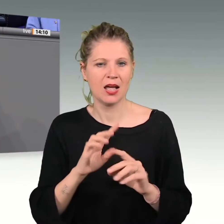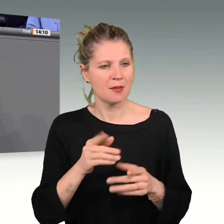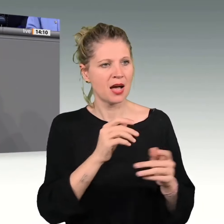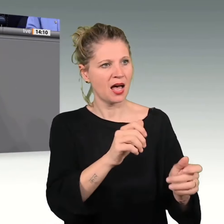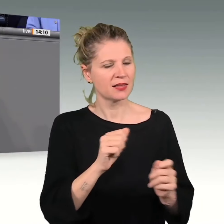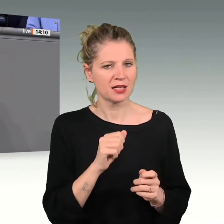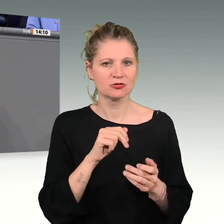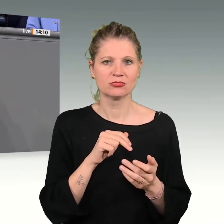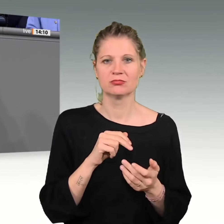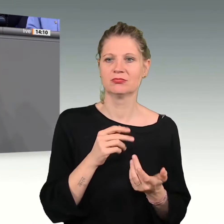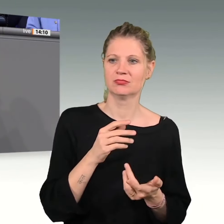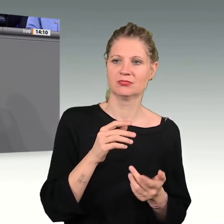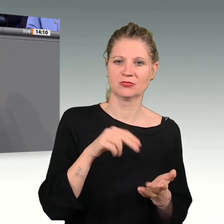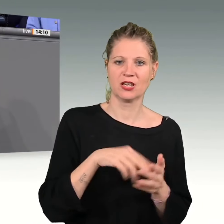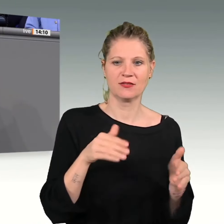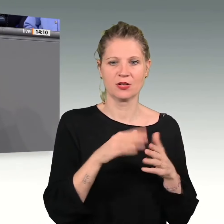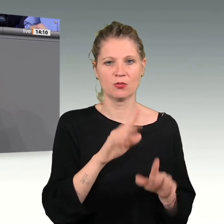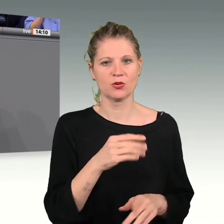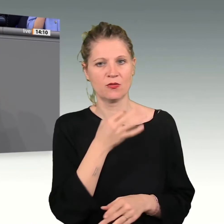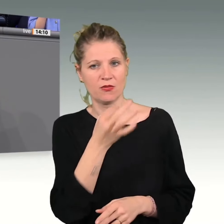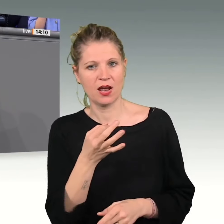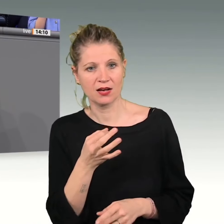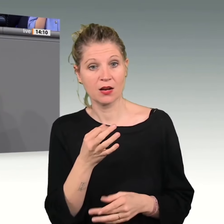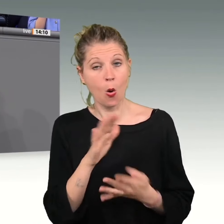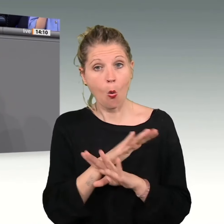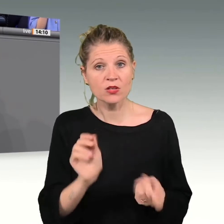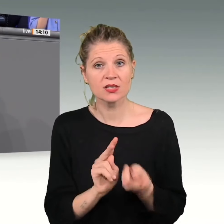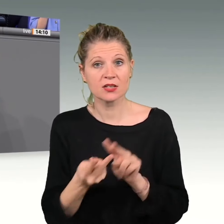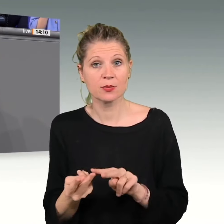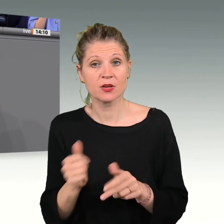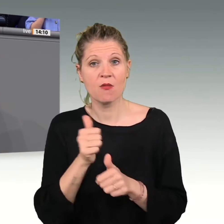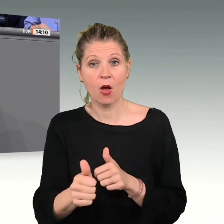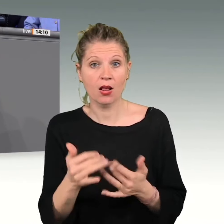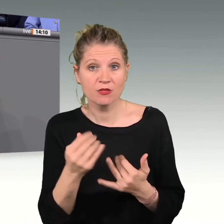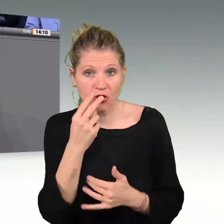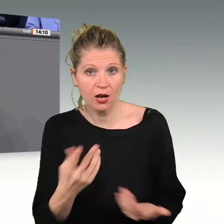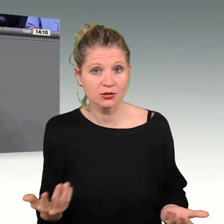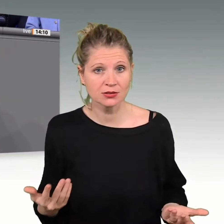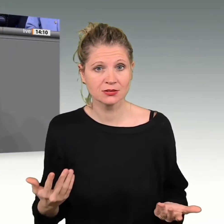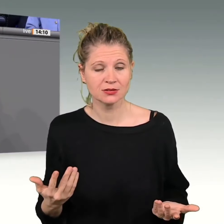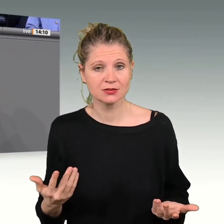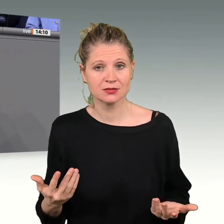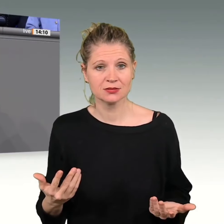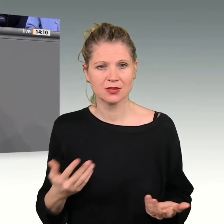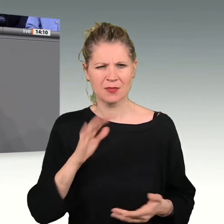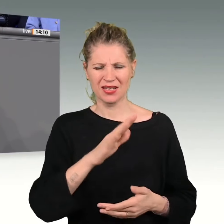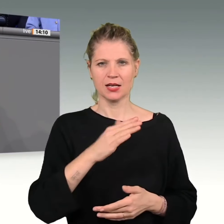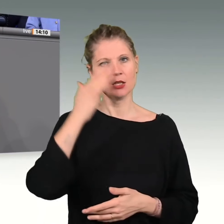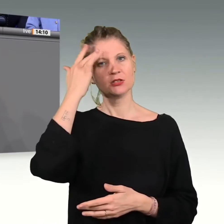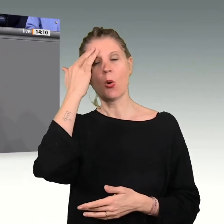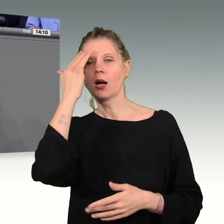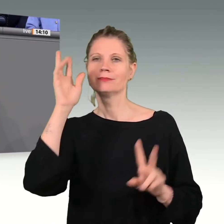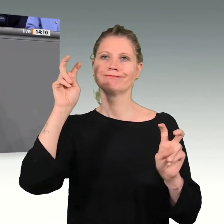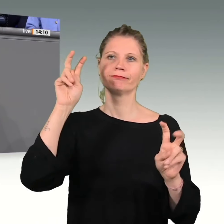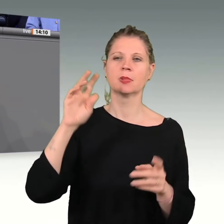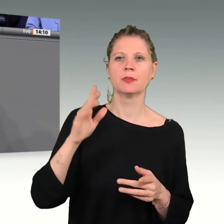Folgen einer ausbleibenden Transformation wäre. Ihre Sorgen, wie Sie sie nennen, stützen Sie wie immer auf Halbwahrheiten und teilweise sehr